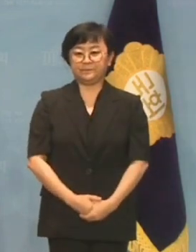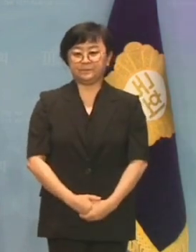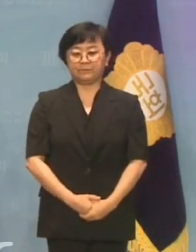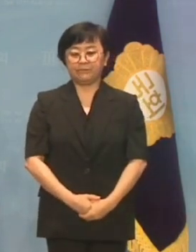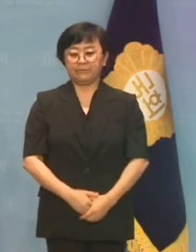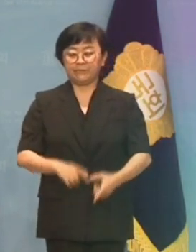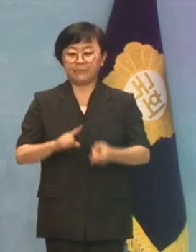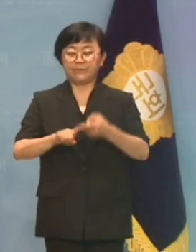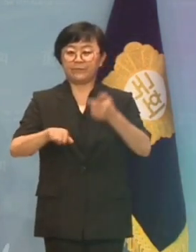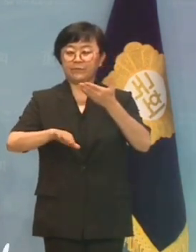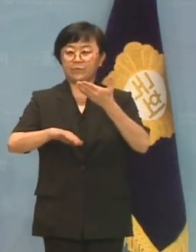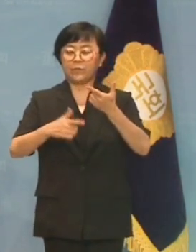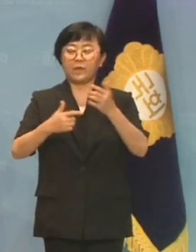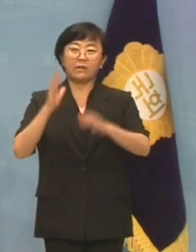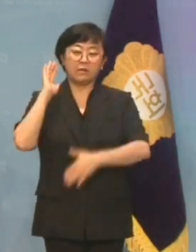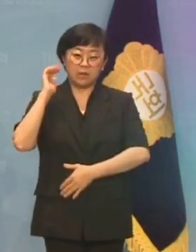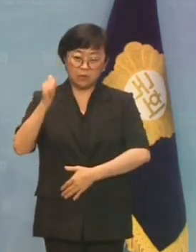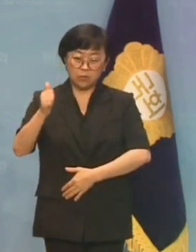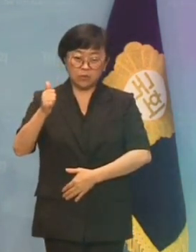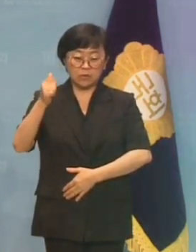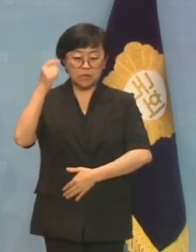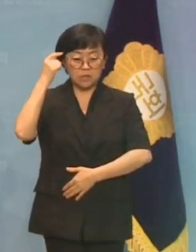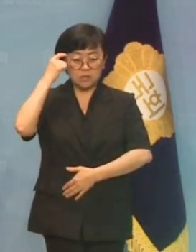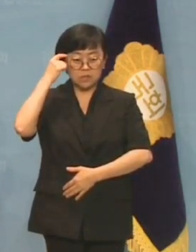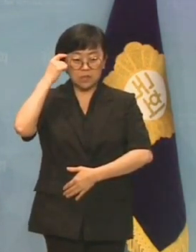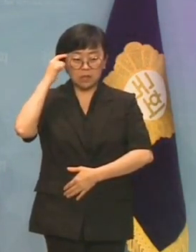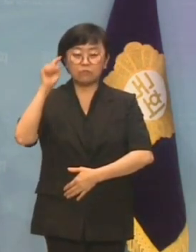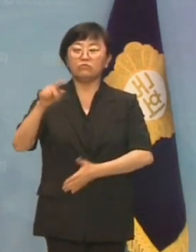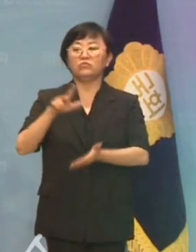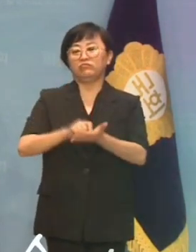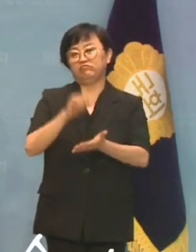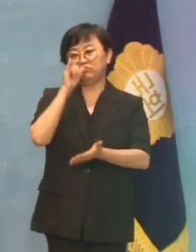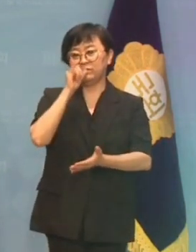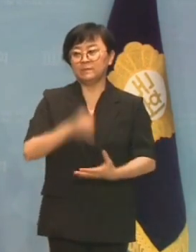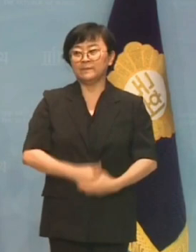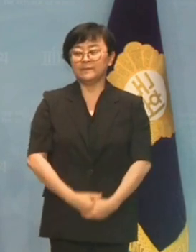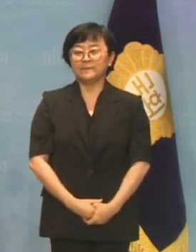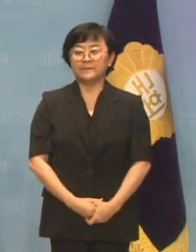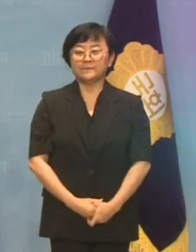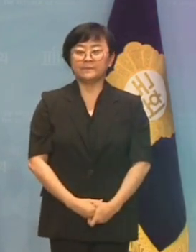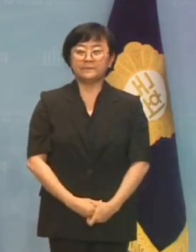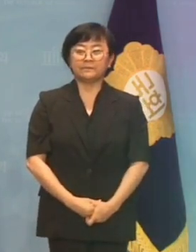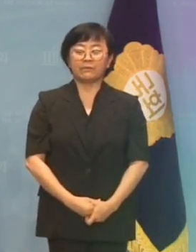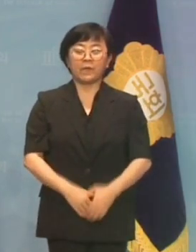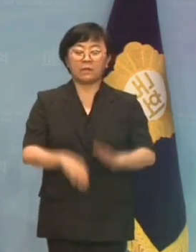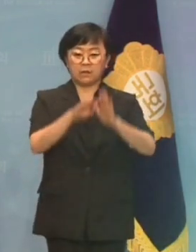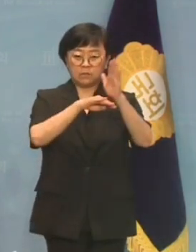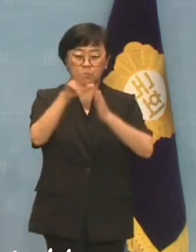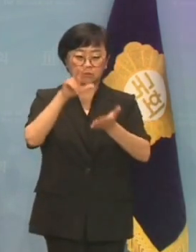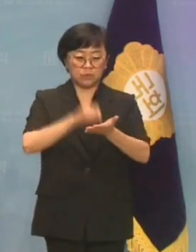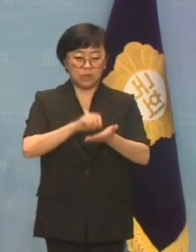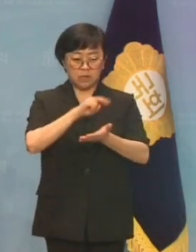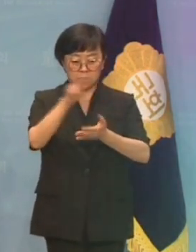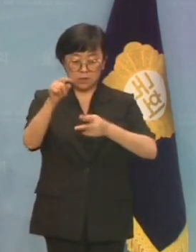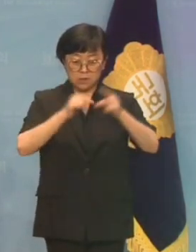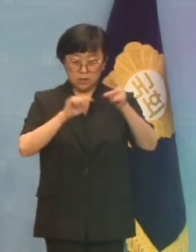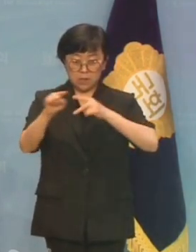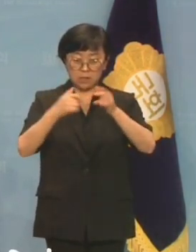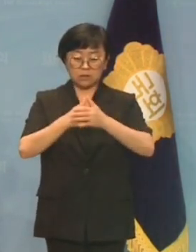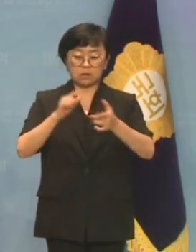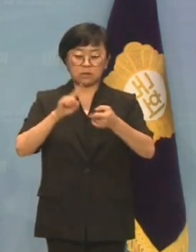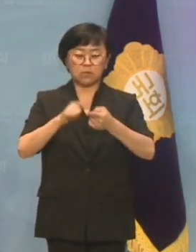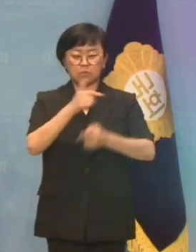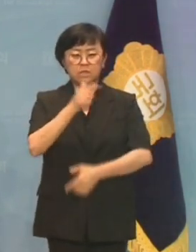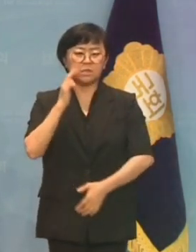일배와 하등 다를 바 없는 대통령의 인식에 충격을 금할 수 없습니다. 남북 문제를 바라보는 대통령의